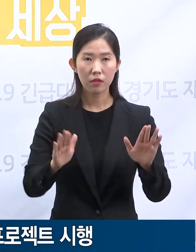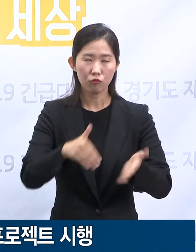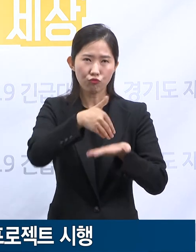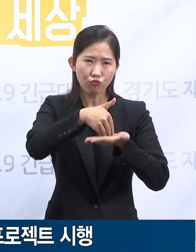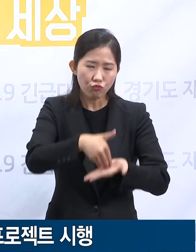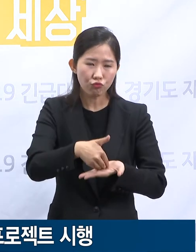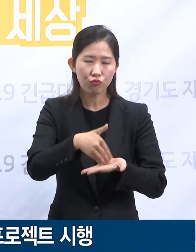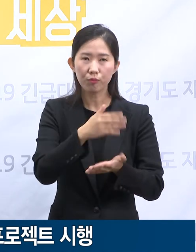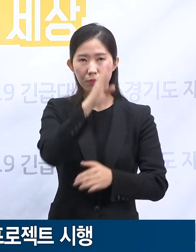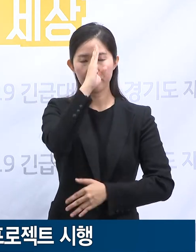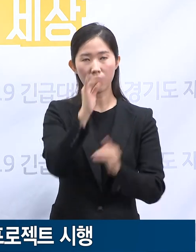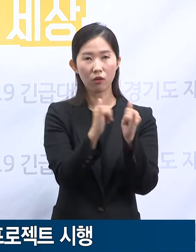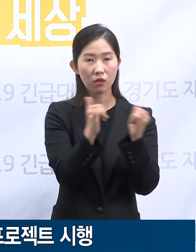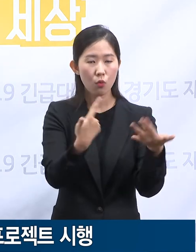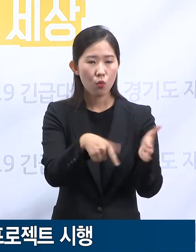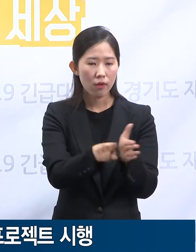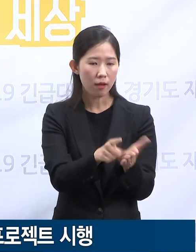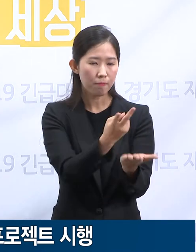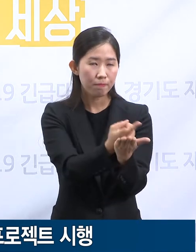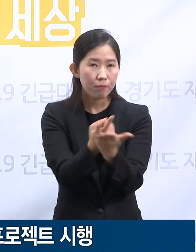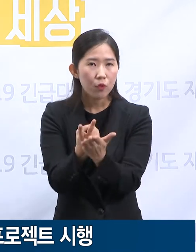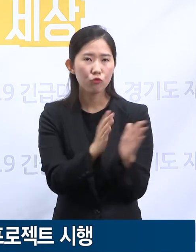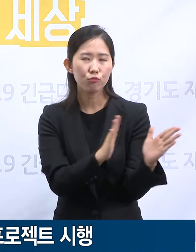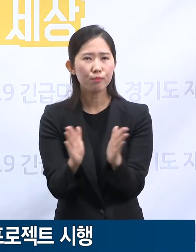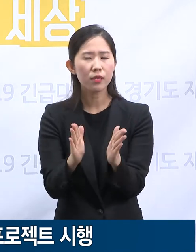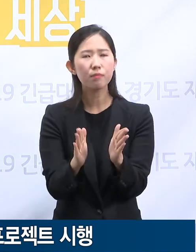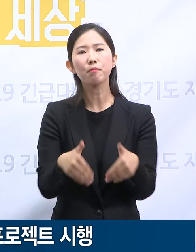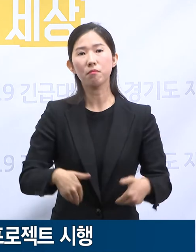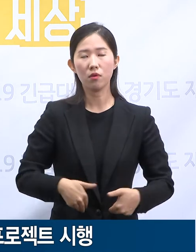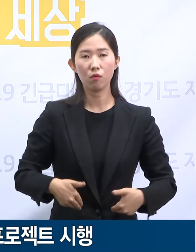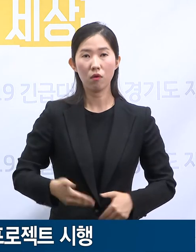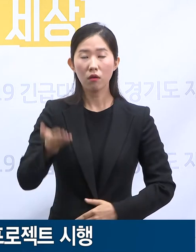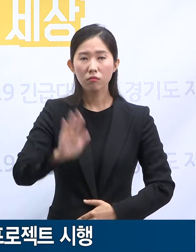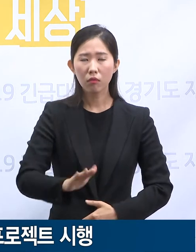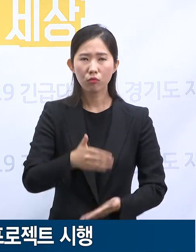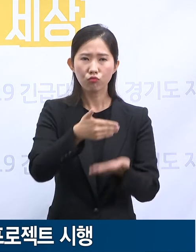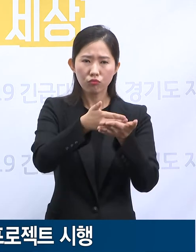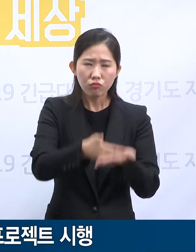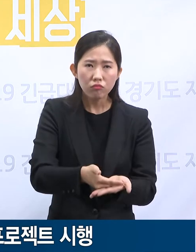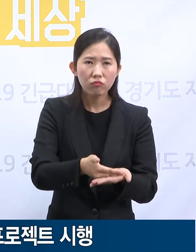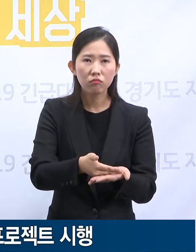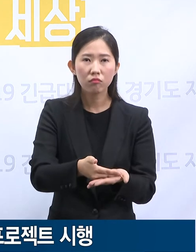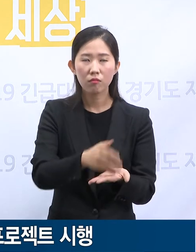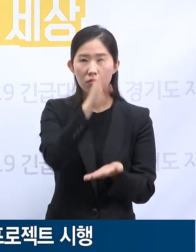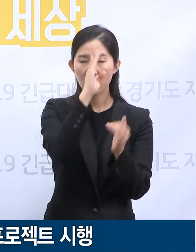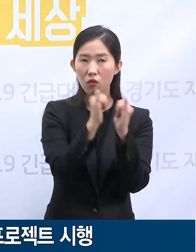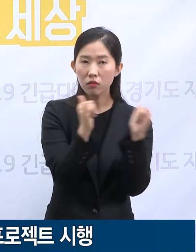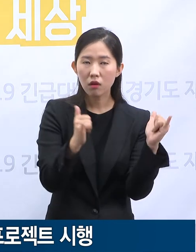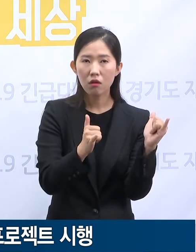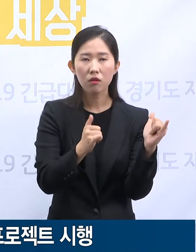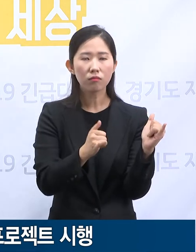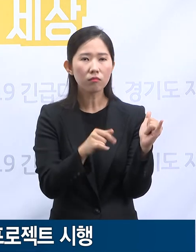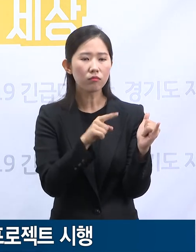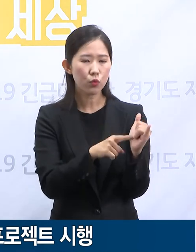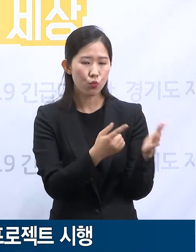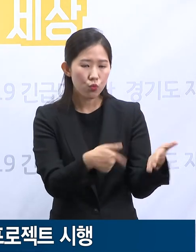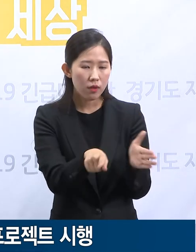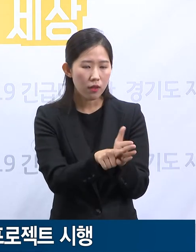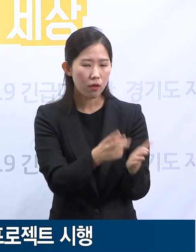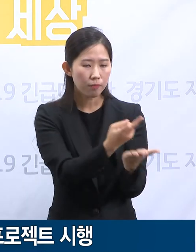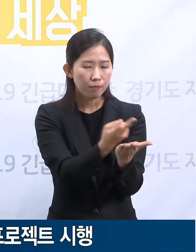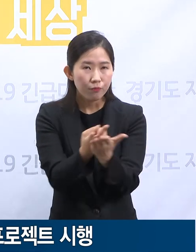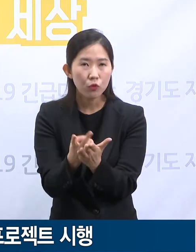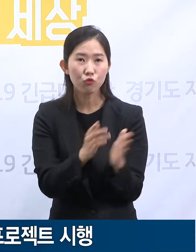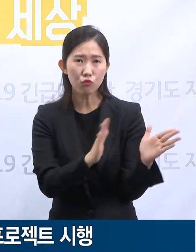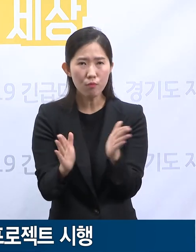것은 매우 중요합니다. 하지만 중환자 진료 기능이라는 건 우리가 원한다에서 바로 확보할 수 있는 것은 아닙니다. 비어있는